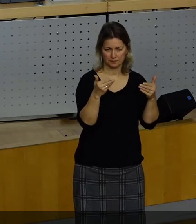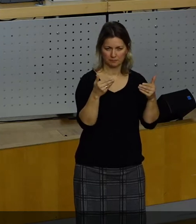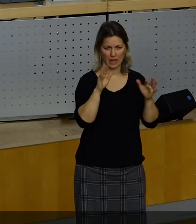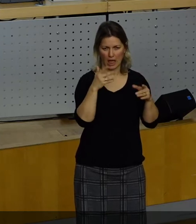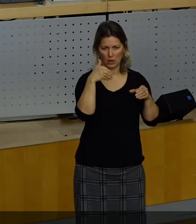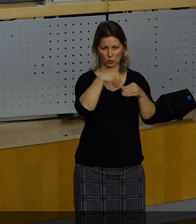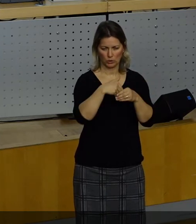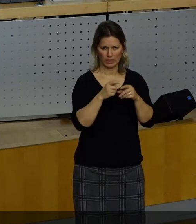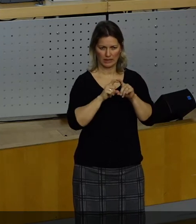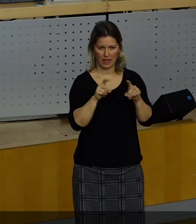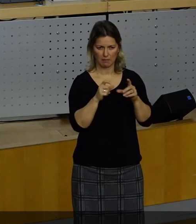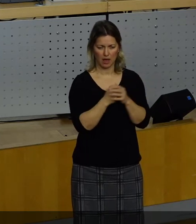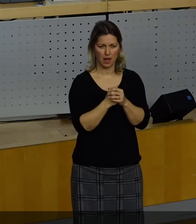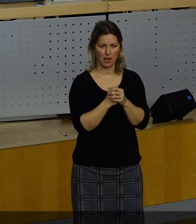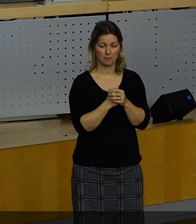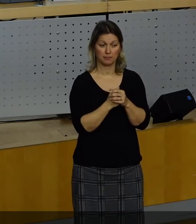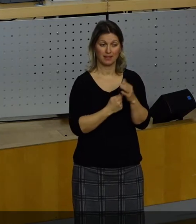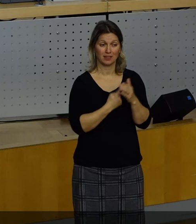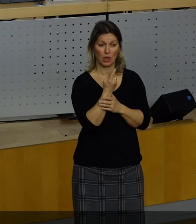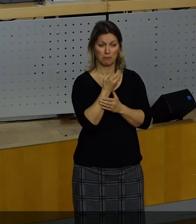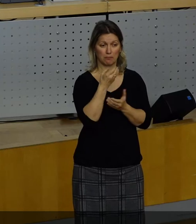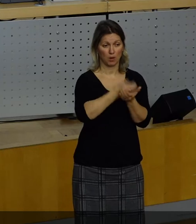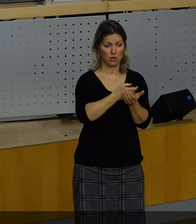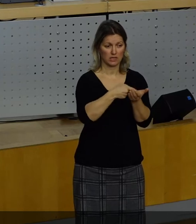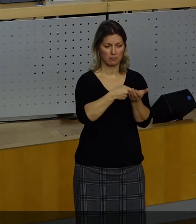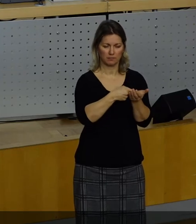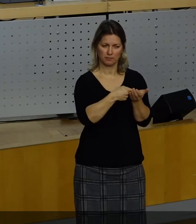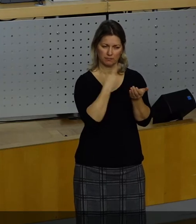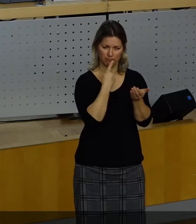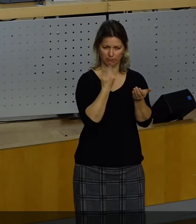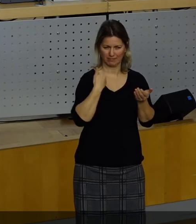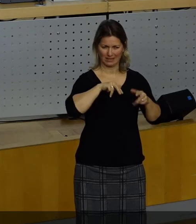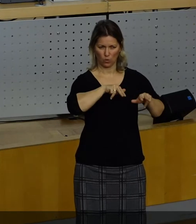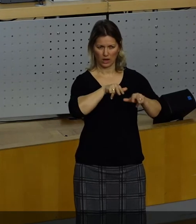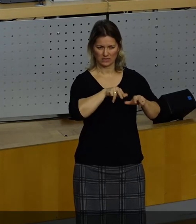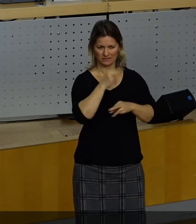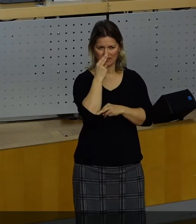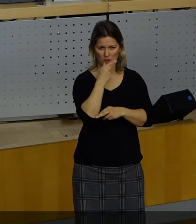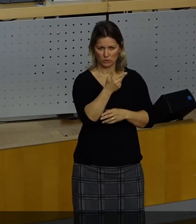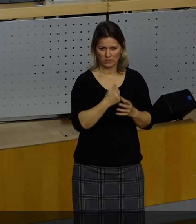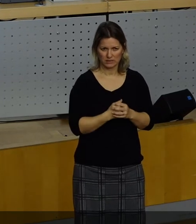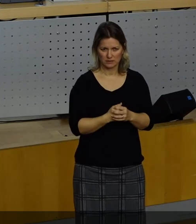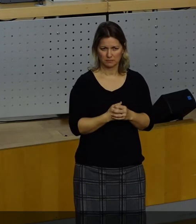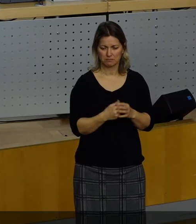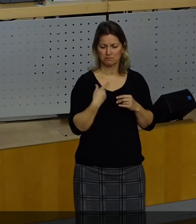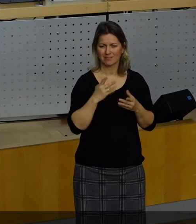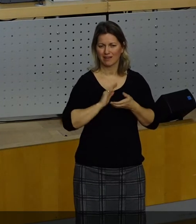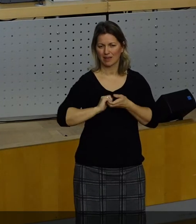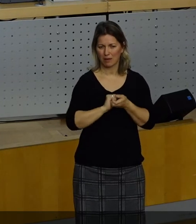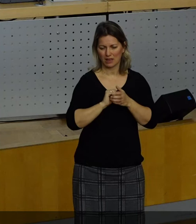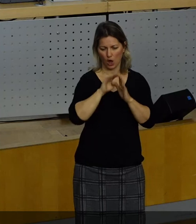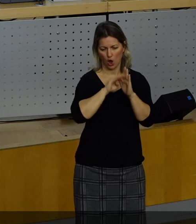eben hier Posten vorher organisiert werden. Und die Gemeindeordnung lässt eigentlich